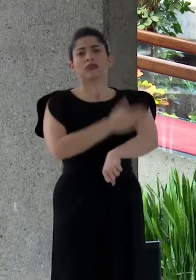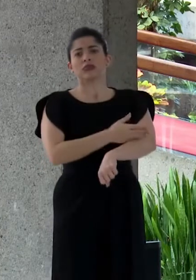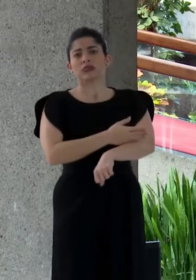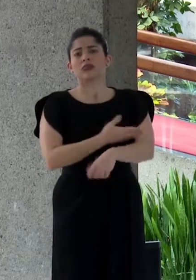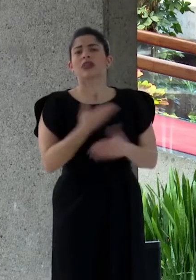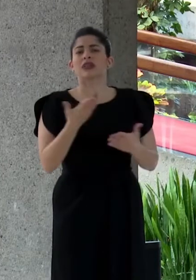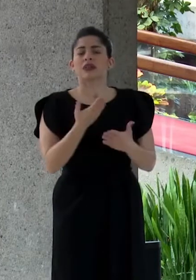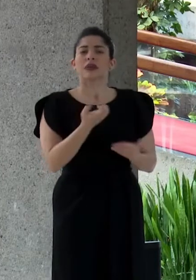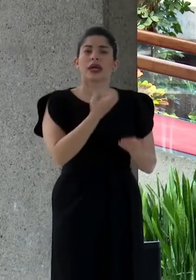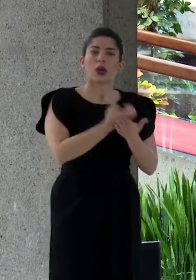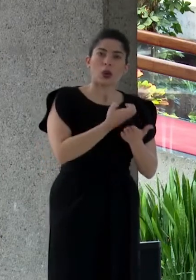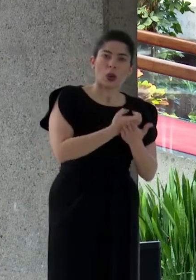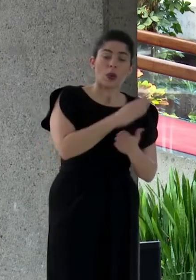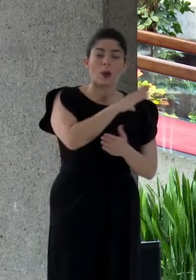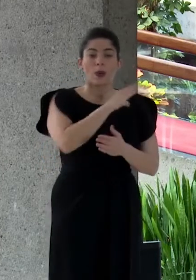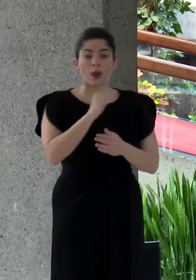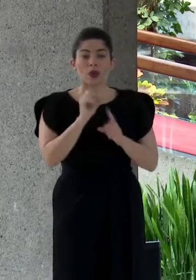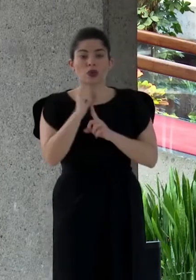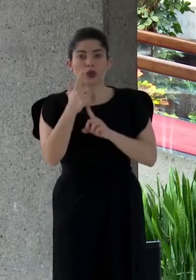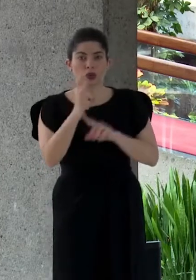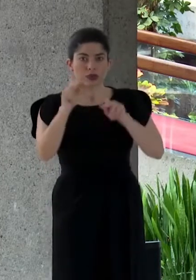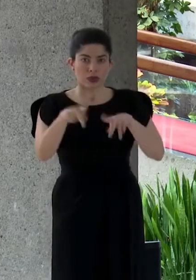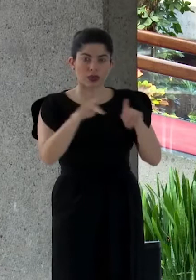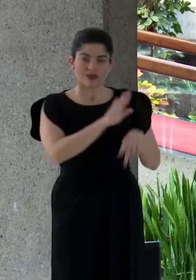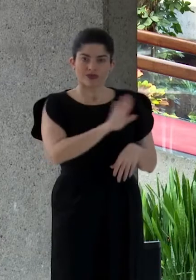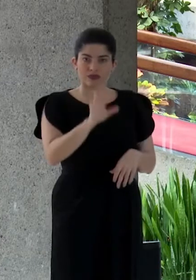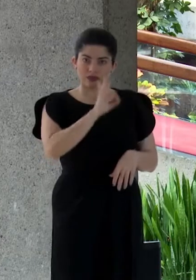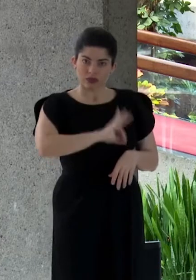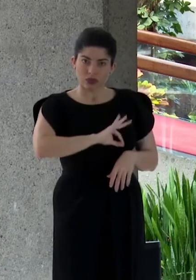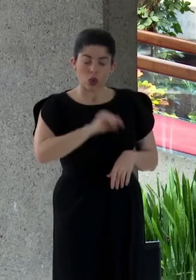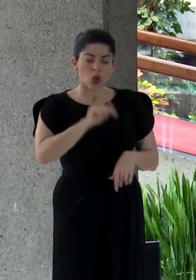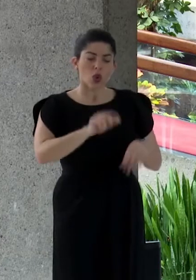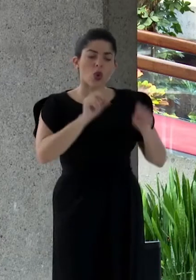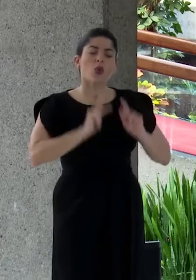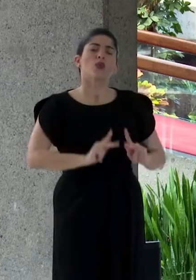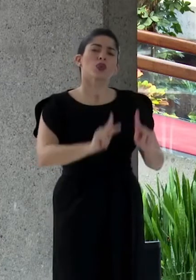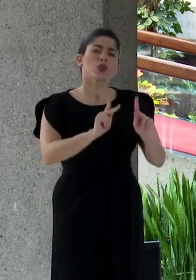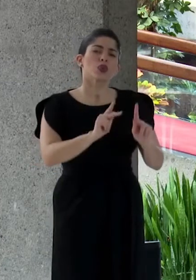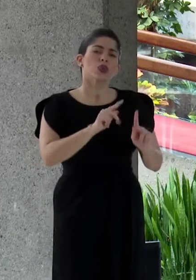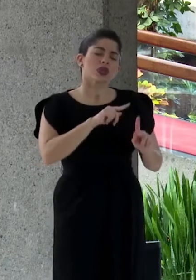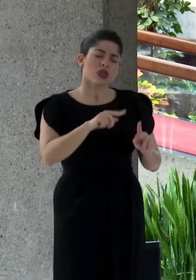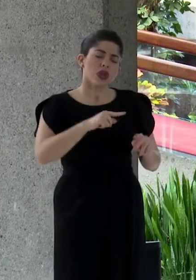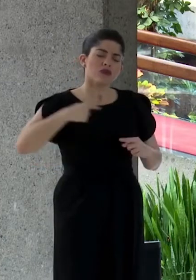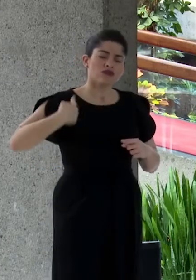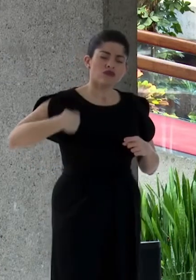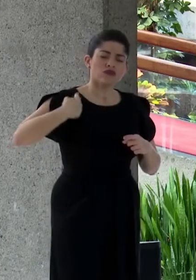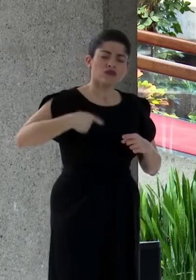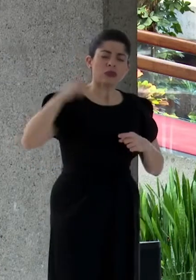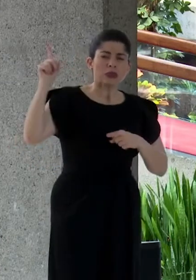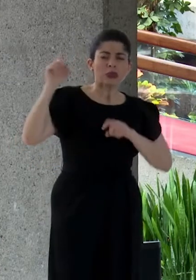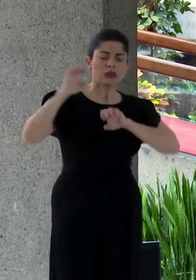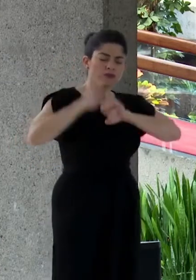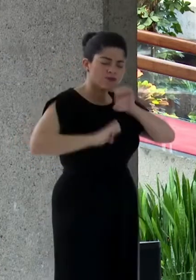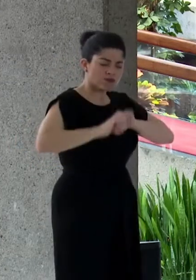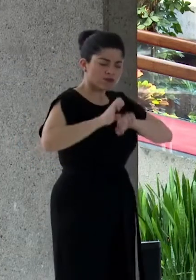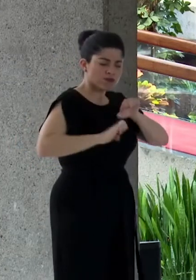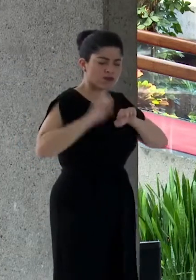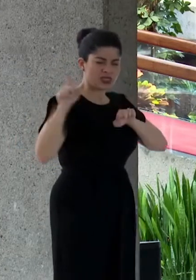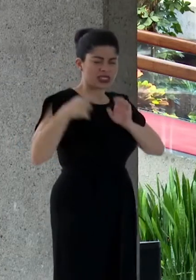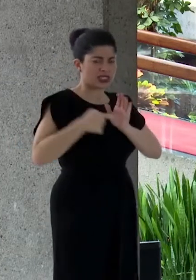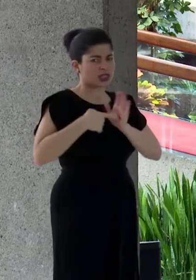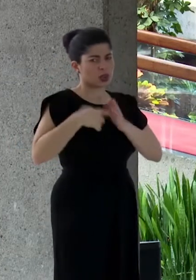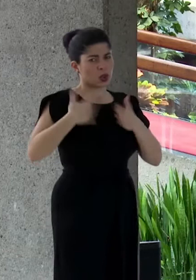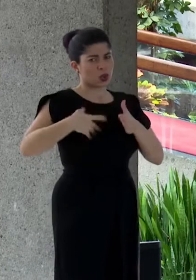económico y social de las personas. Una oportunidad de ser constantemente evaluados con los estándares más